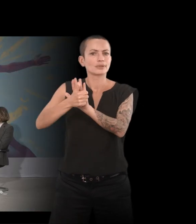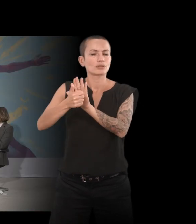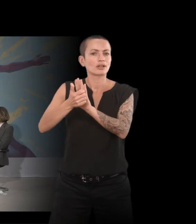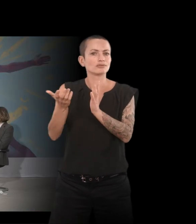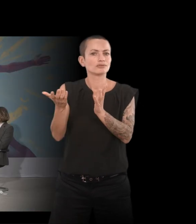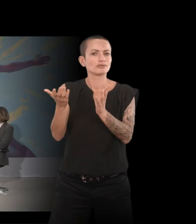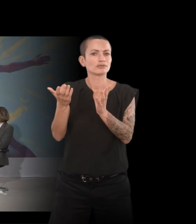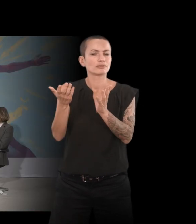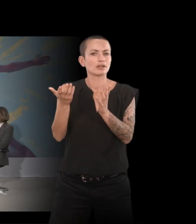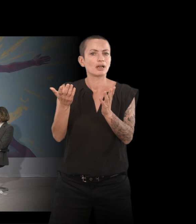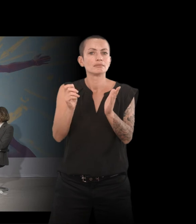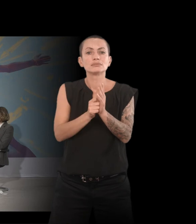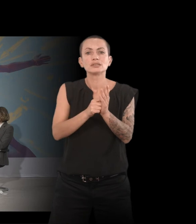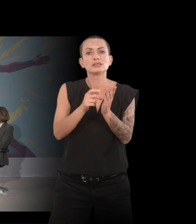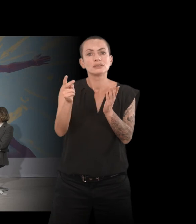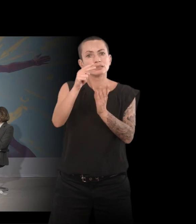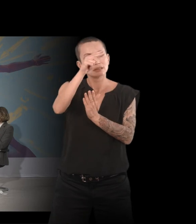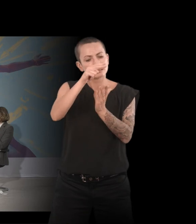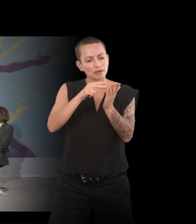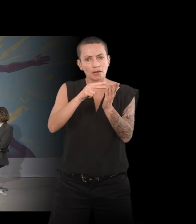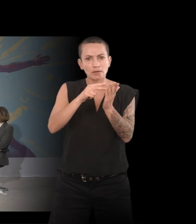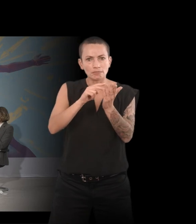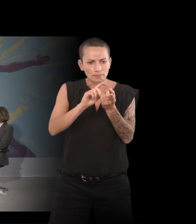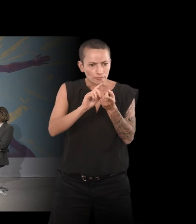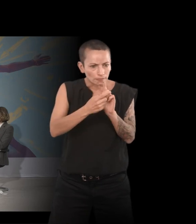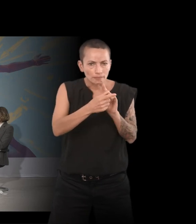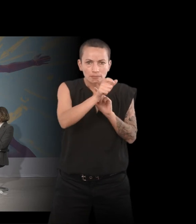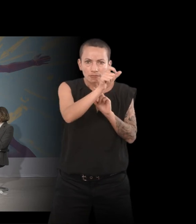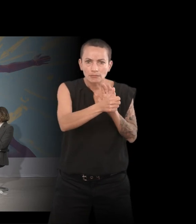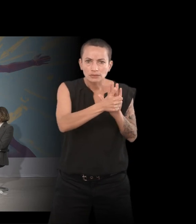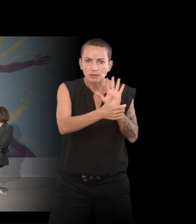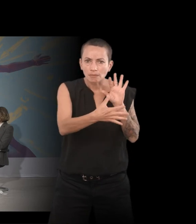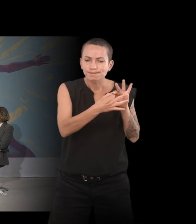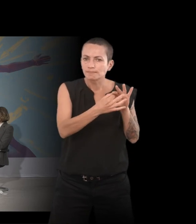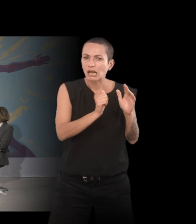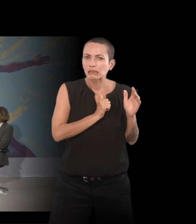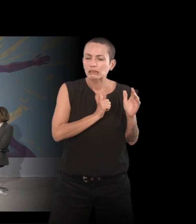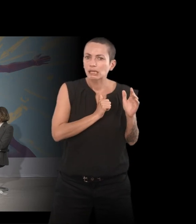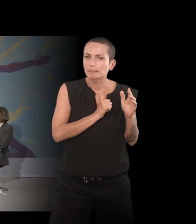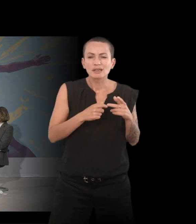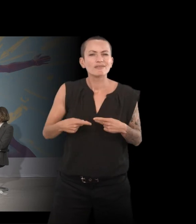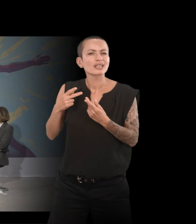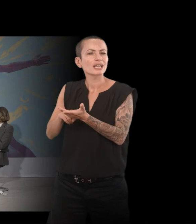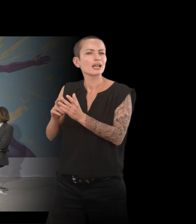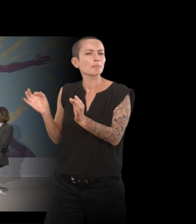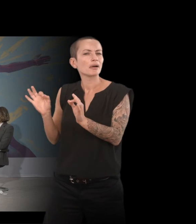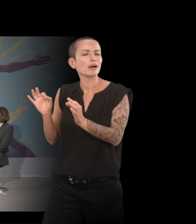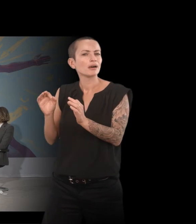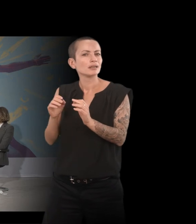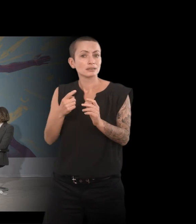On a tout de suite... On rentre dans une forme d'intimité avec les gens qu'on n'a pas du tout dans la vie réelle. Donc, ça crée aussi des relations extraordinaires, en